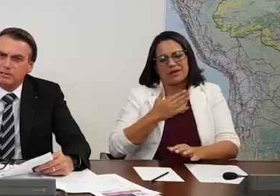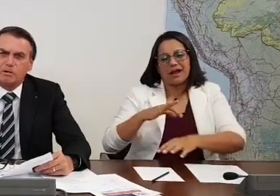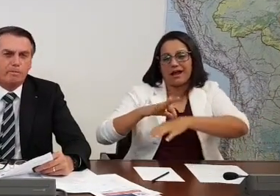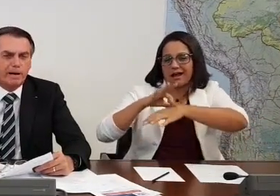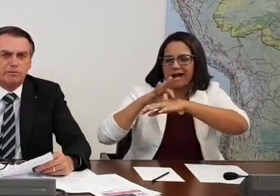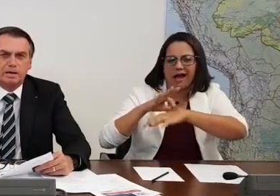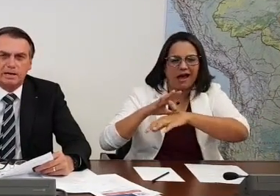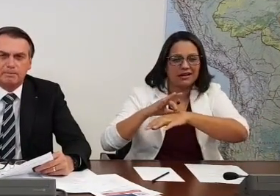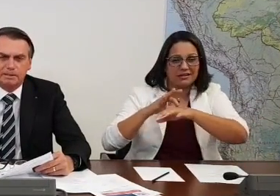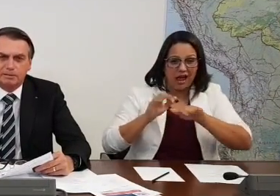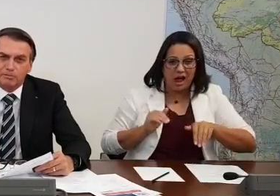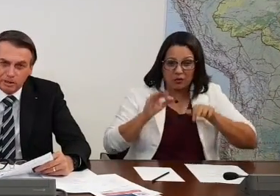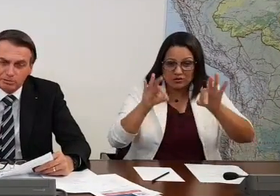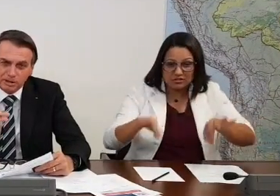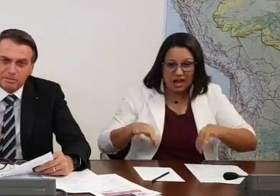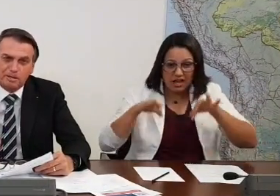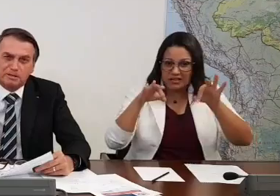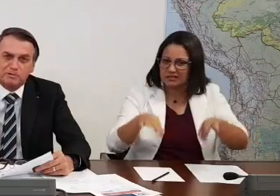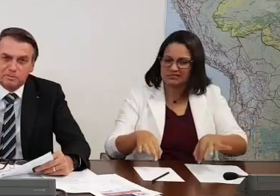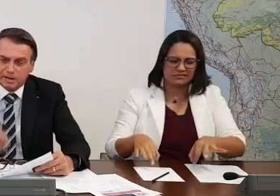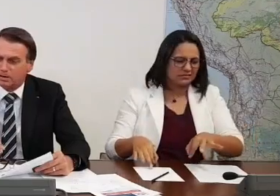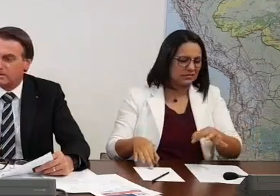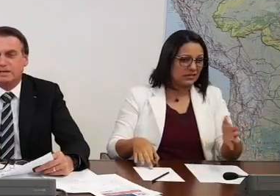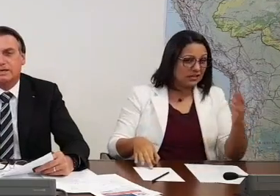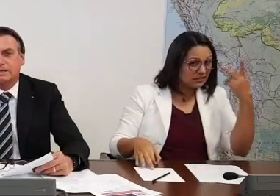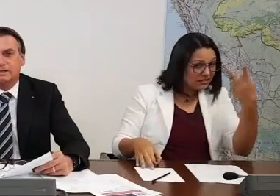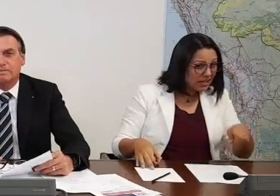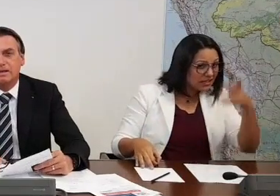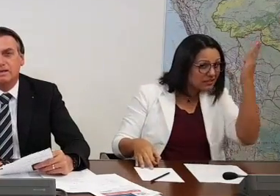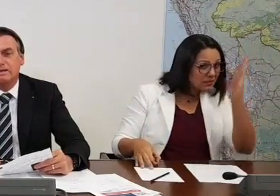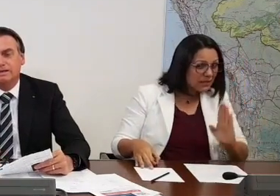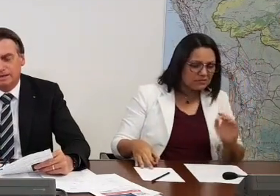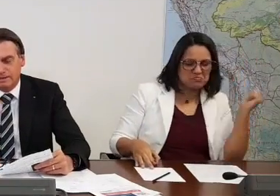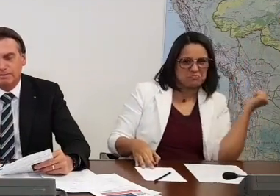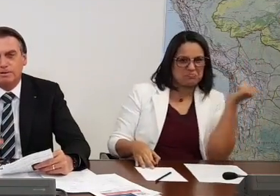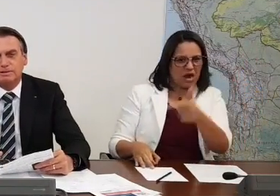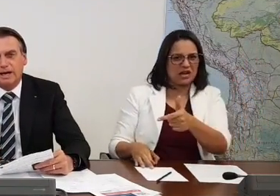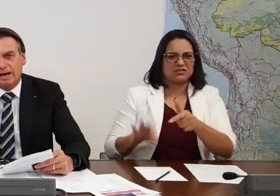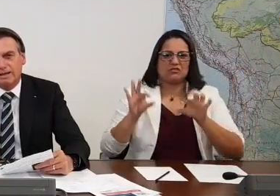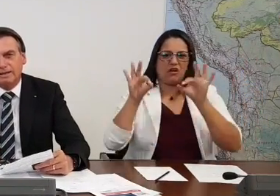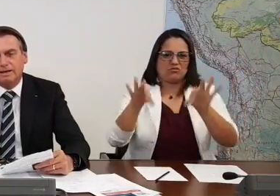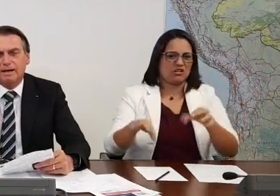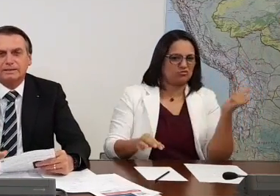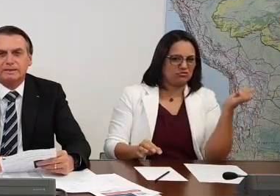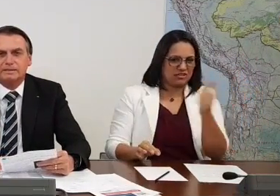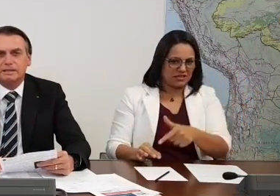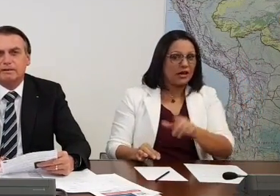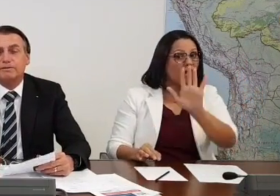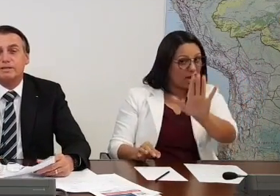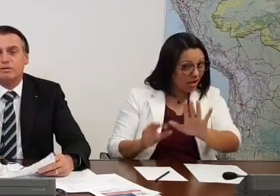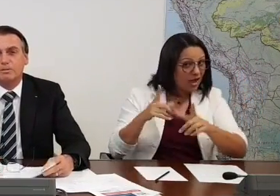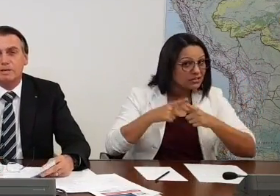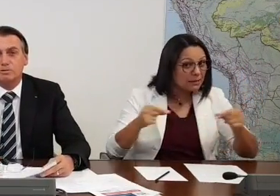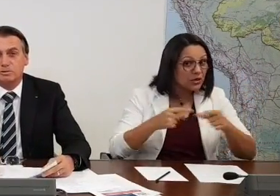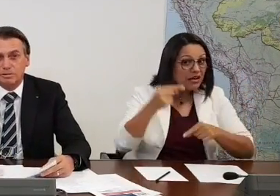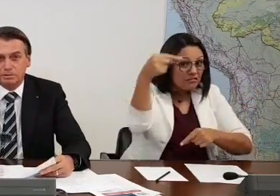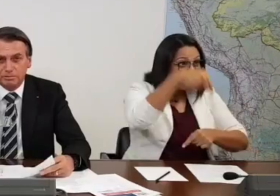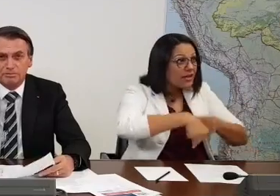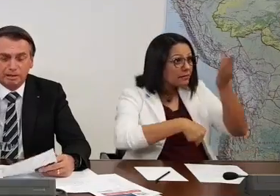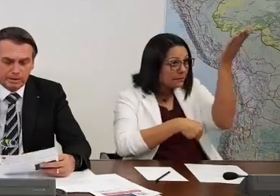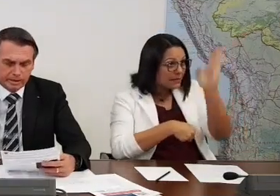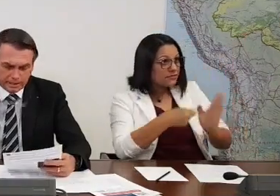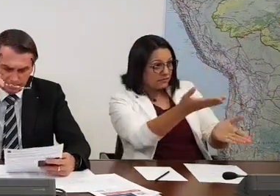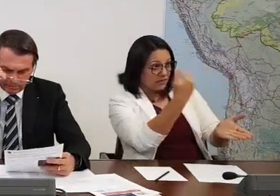Não se compara com a carne brasileira. Quando os japoneses comerem a nossa carne aqui, eles vão dar atenção a fazer comércio